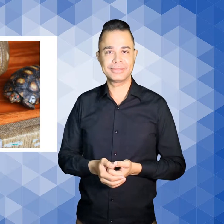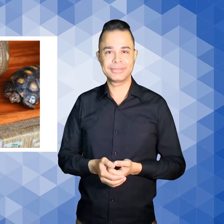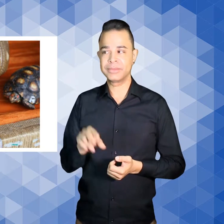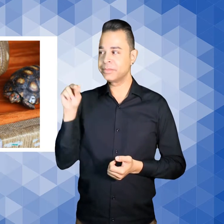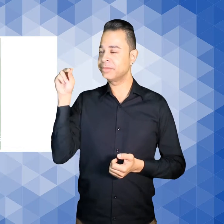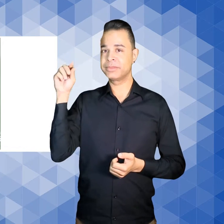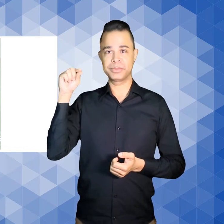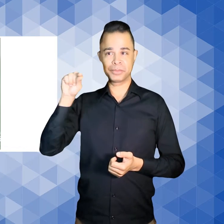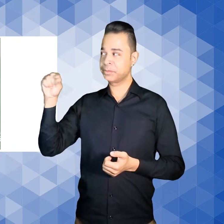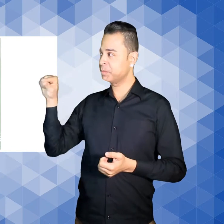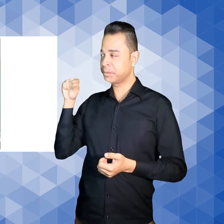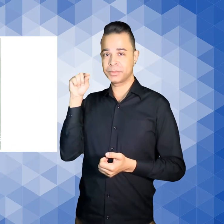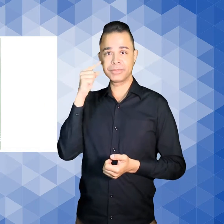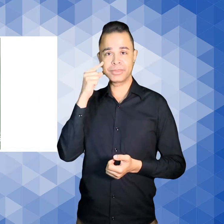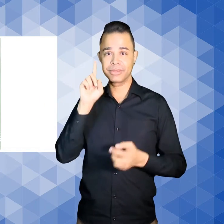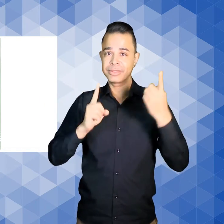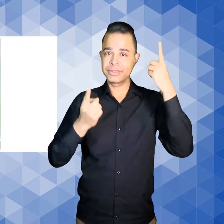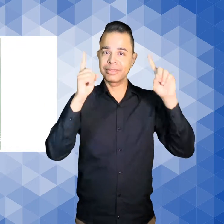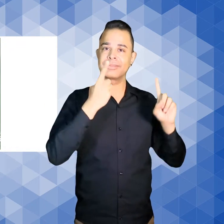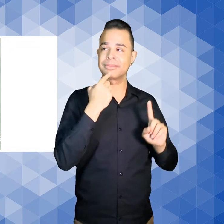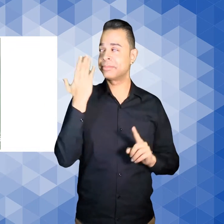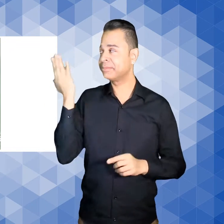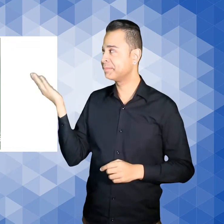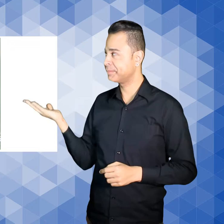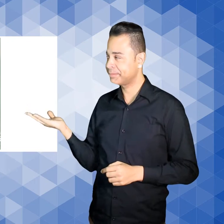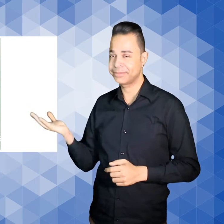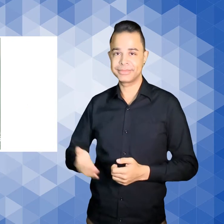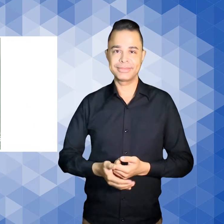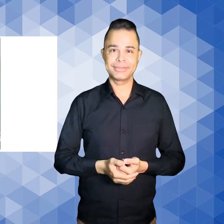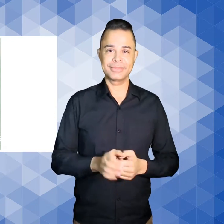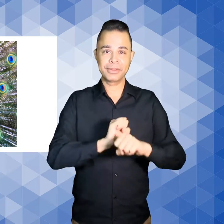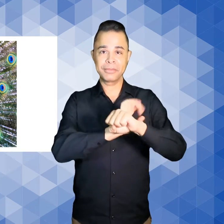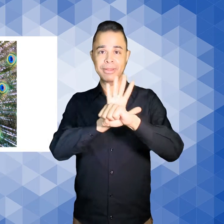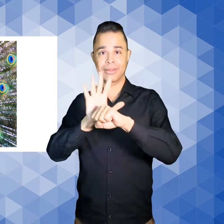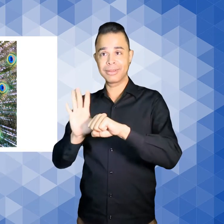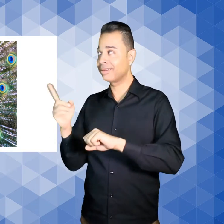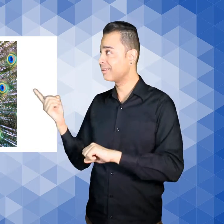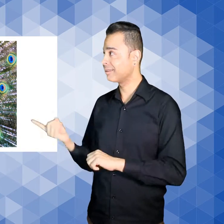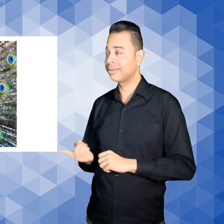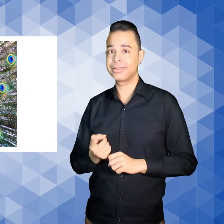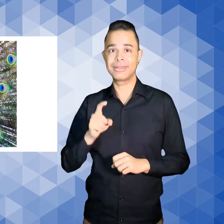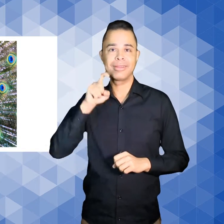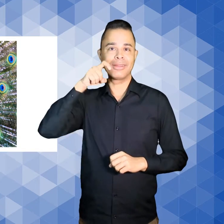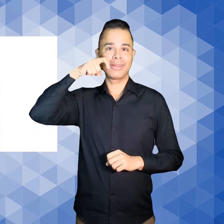vermelho, chileno e pequeno, pavão, arara canindé e azul,